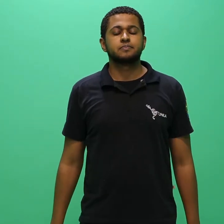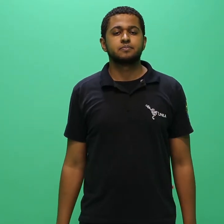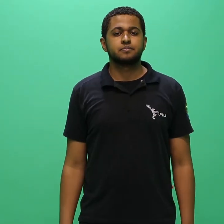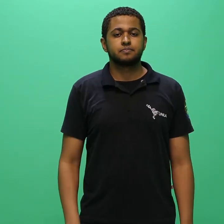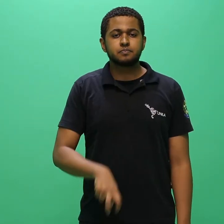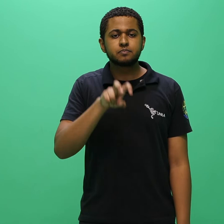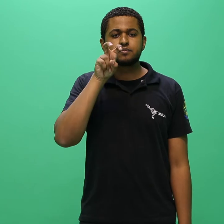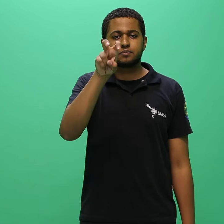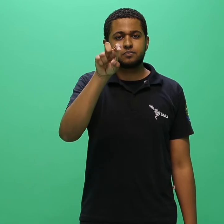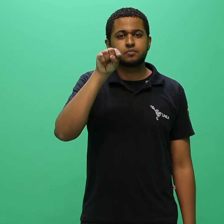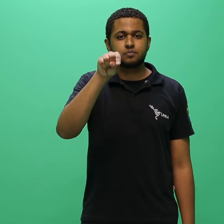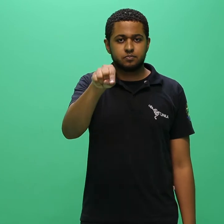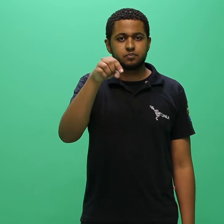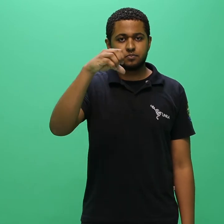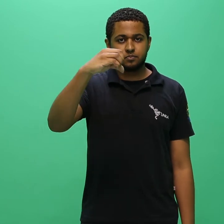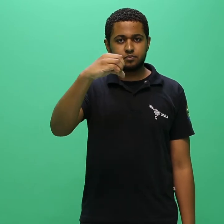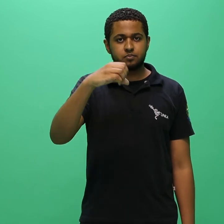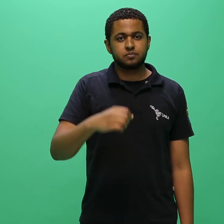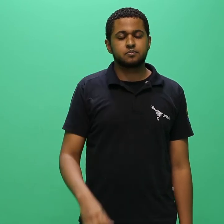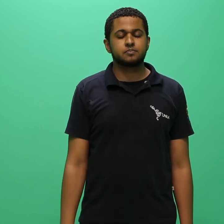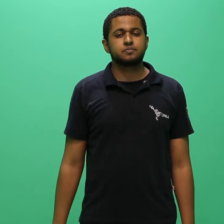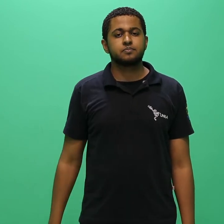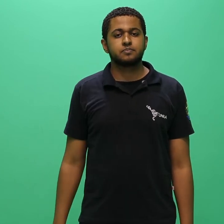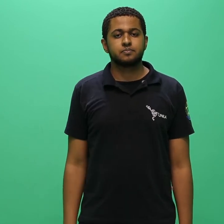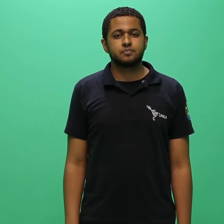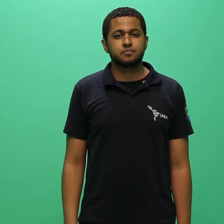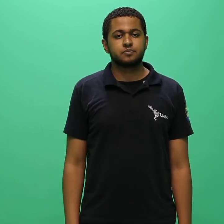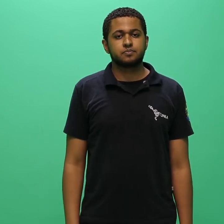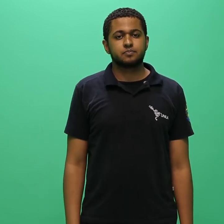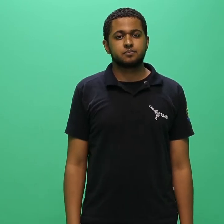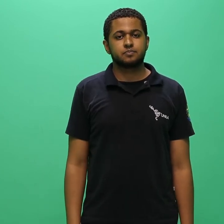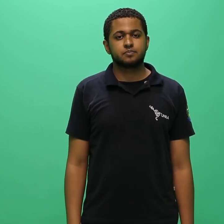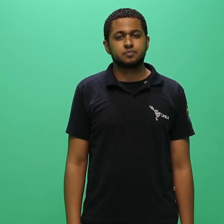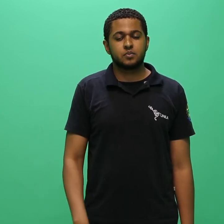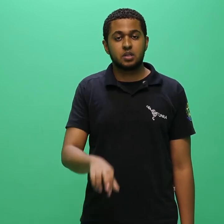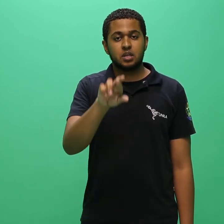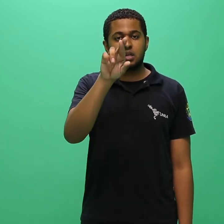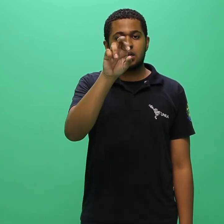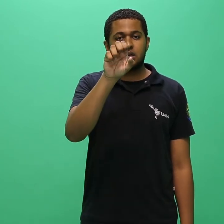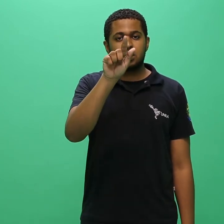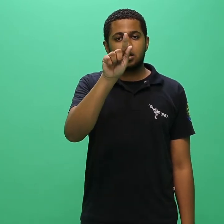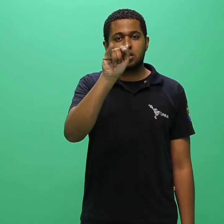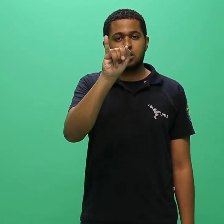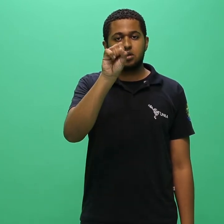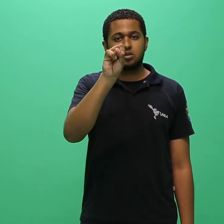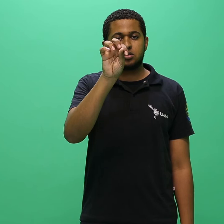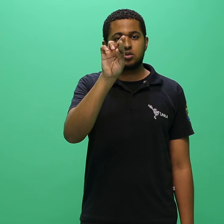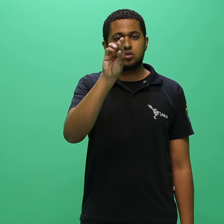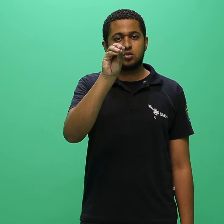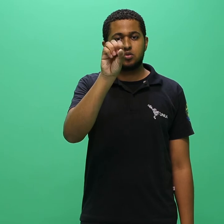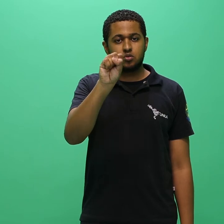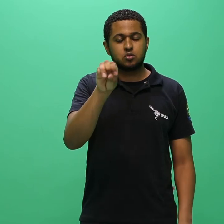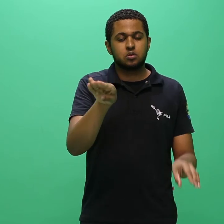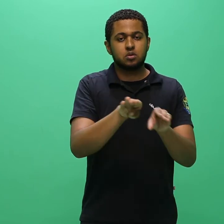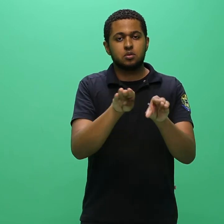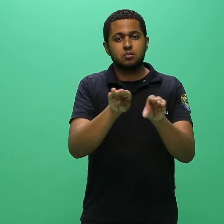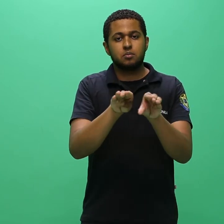5.9.1. Dos registros e das equivalências para a transferência